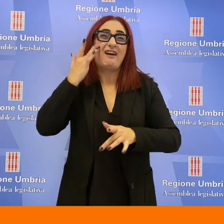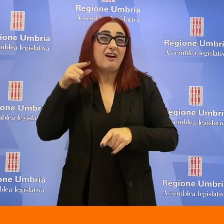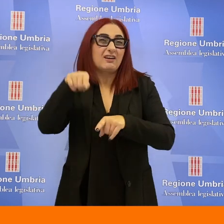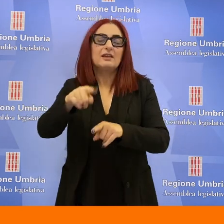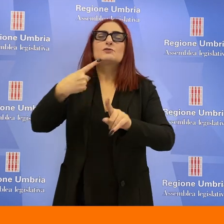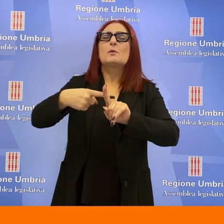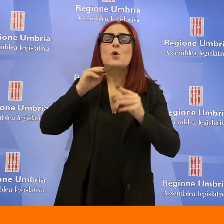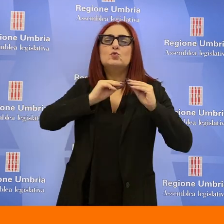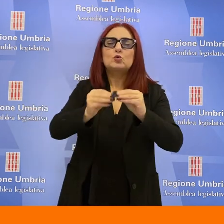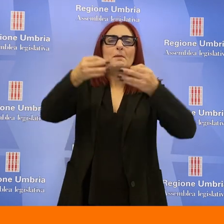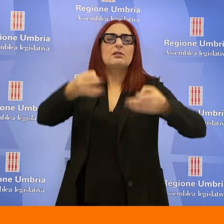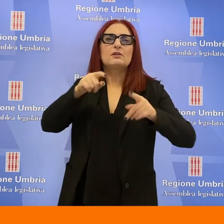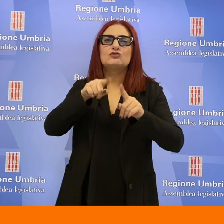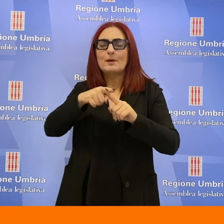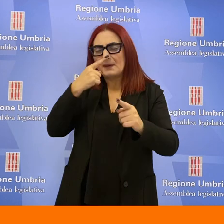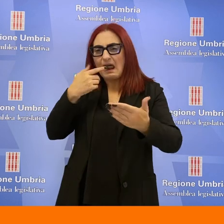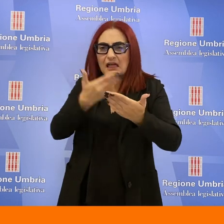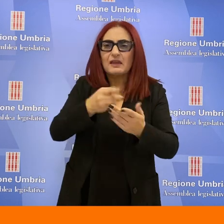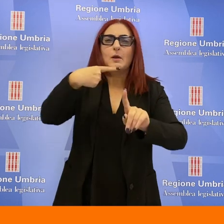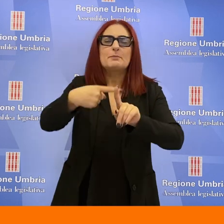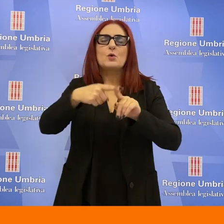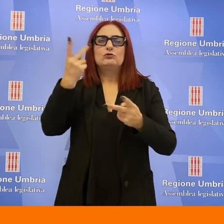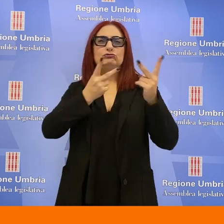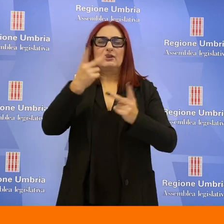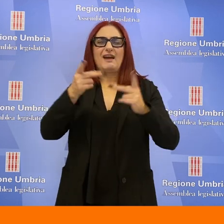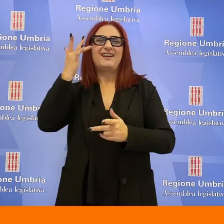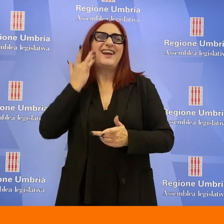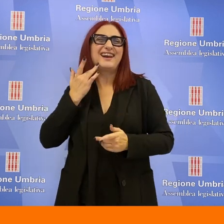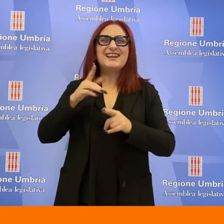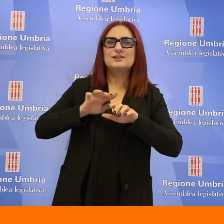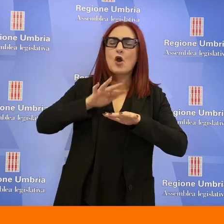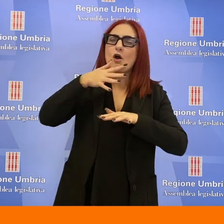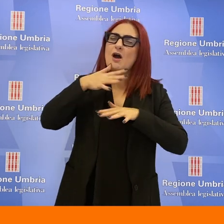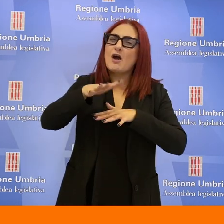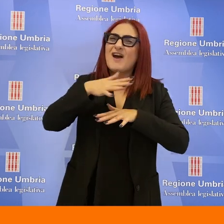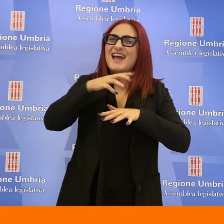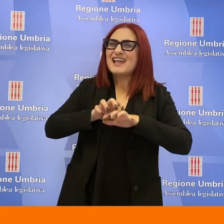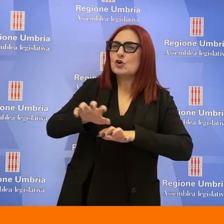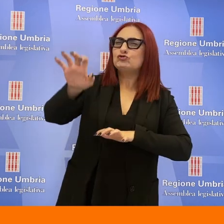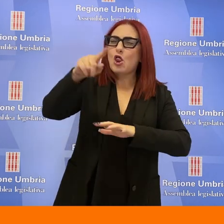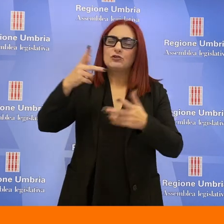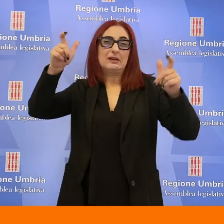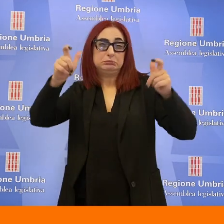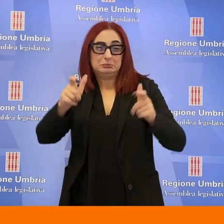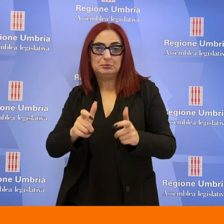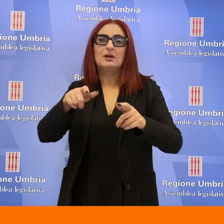individui gli strumenti necessari a definire gli interventi di adattamento e mitigazione del rischio idrogeologico. Nel giro di